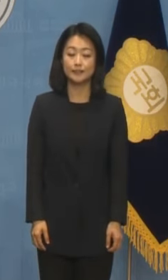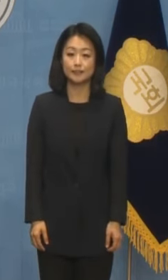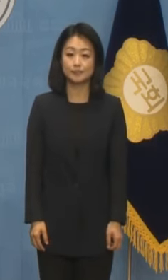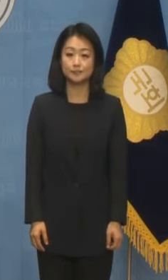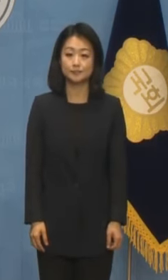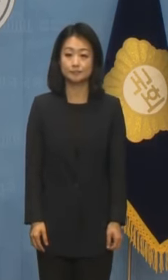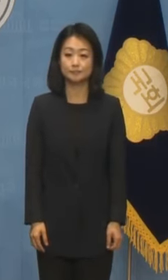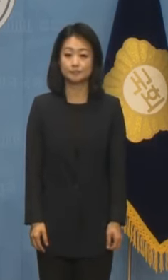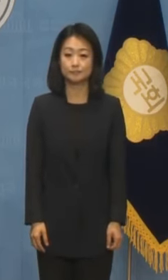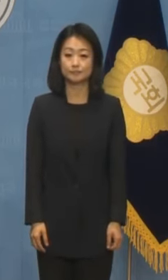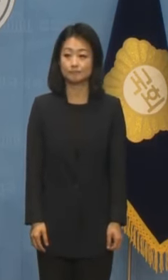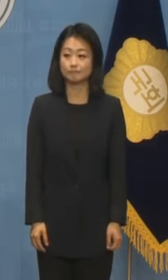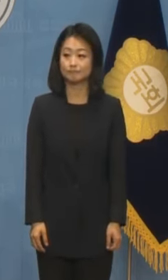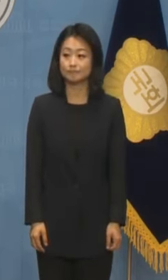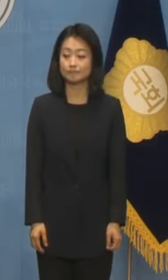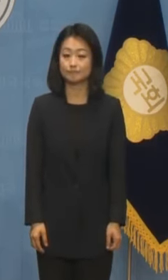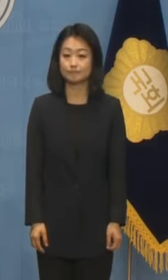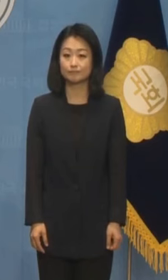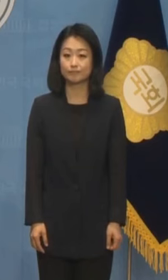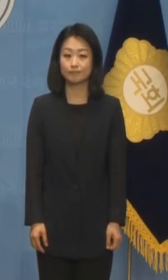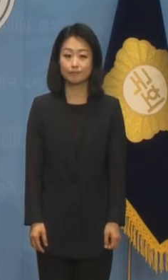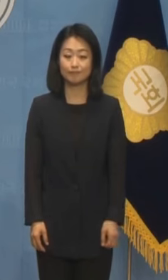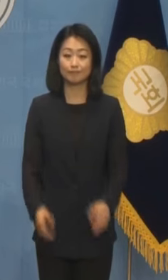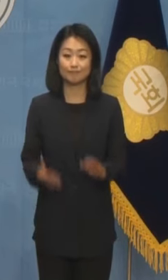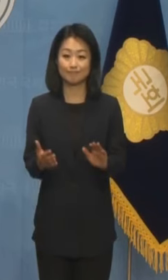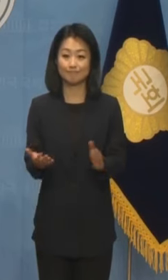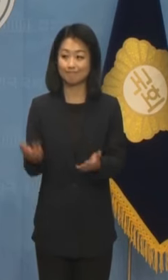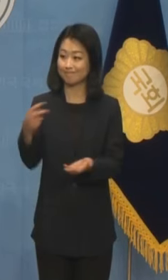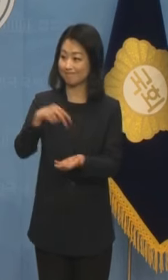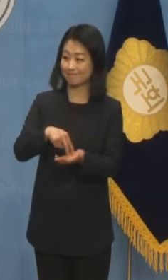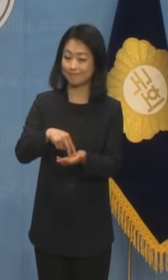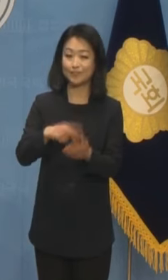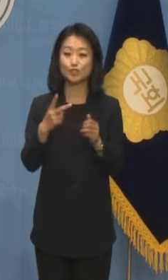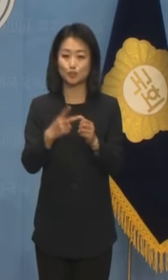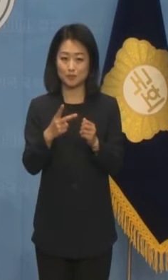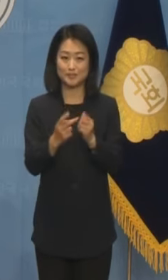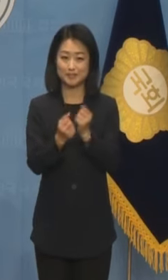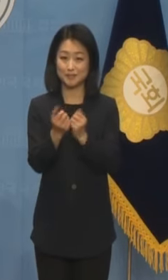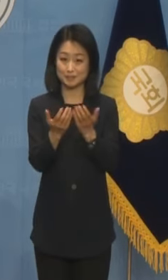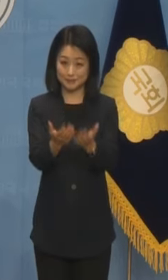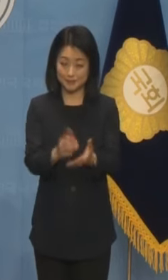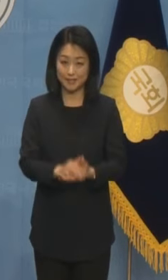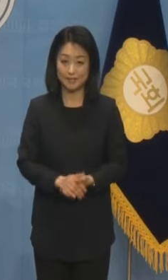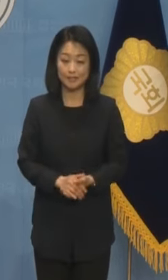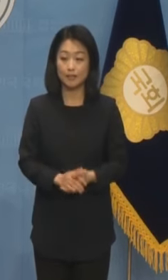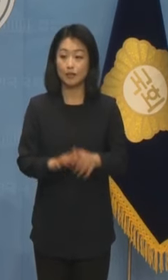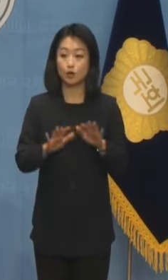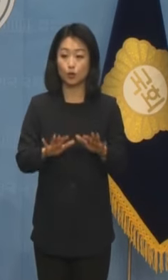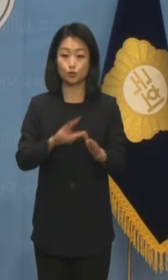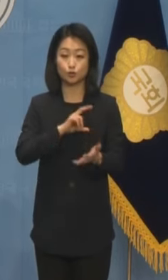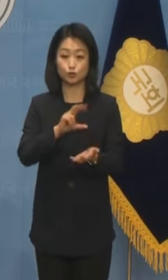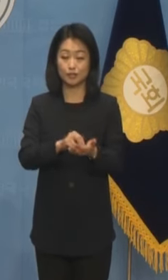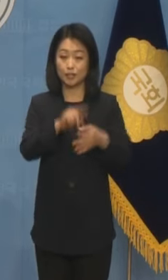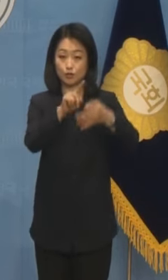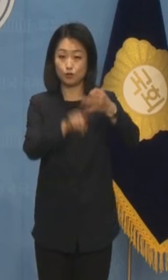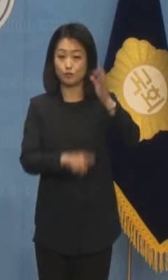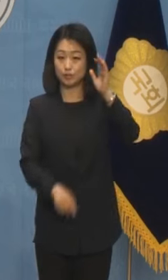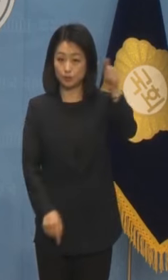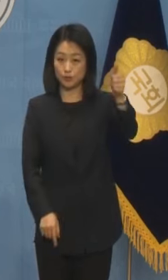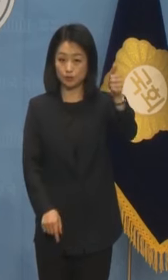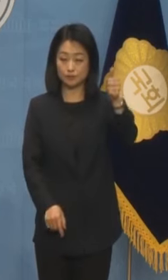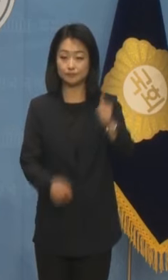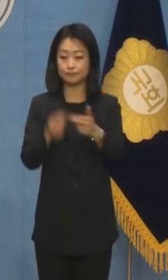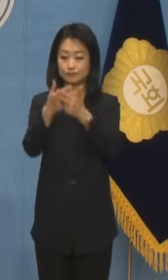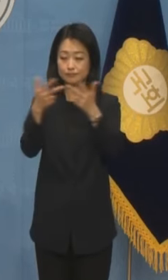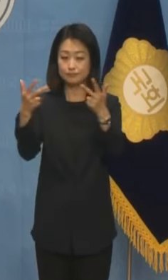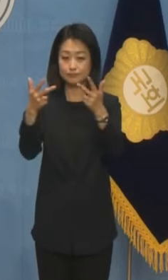소통관에 와서 드리는 두 번째 브리핑인데요. 오늘 주제는 윤석열 대통령과 이재명